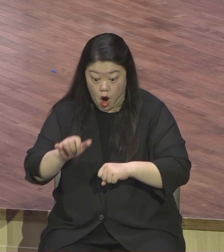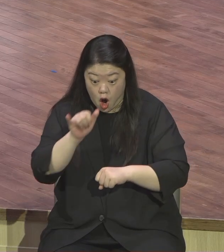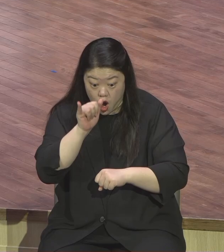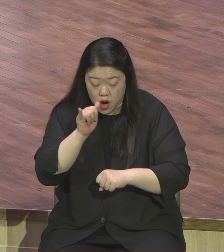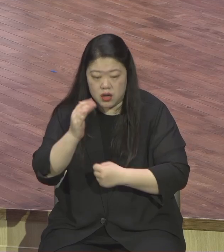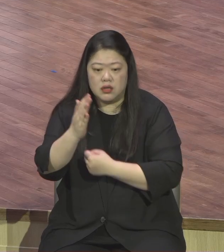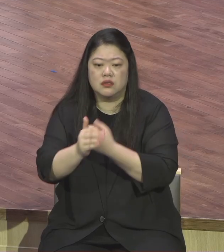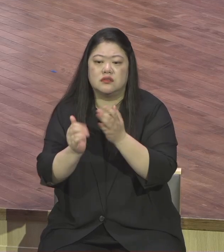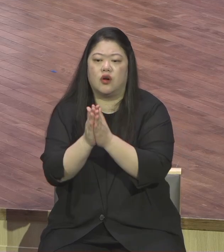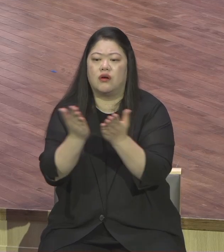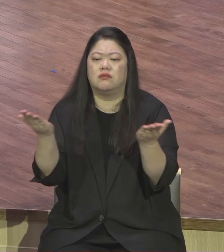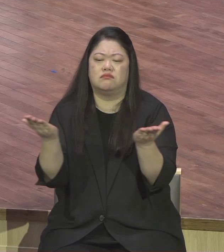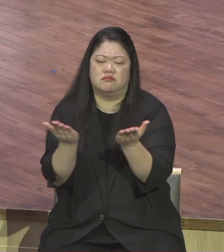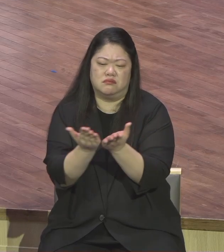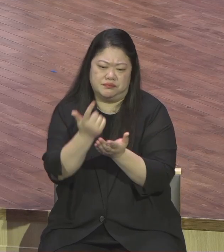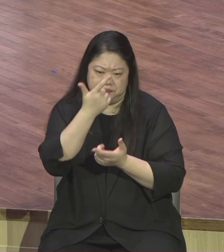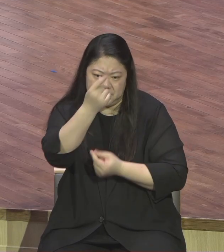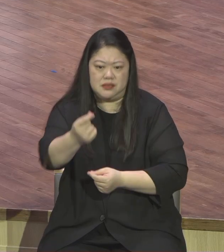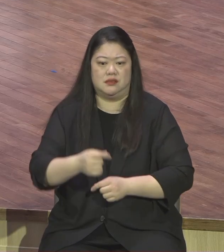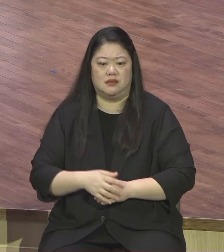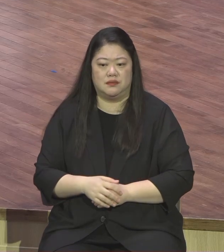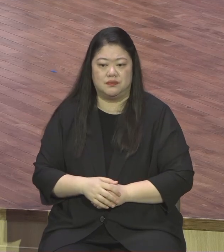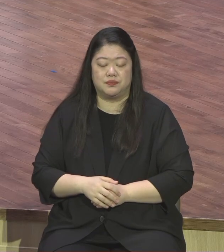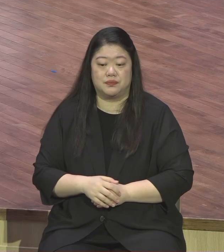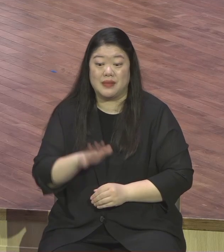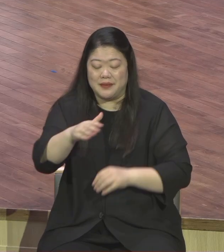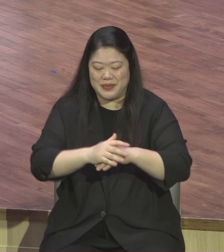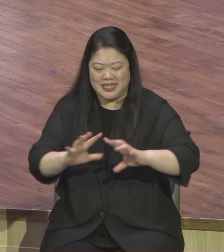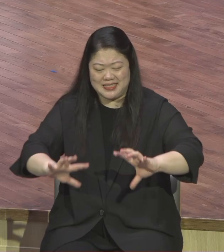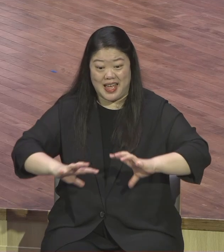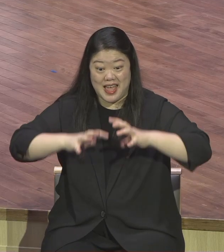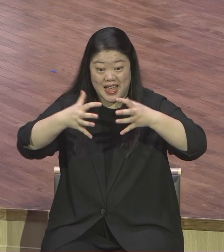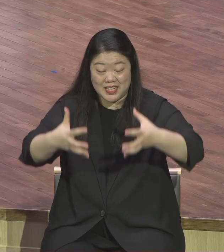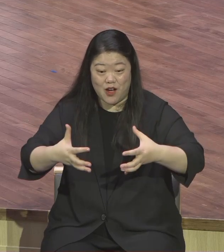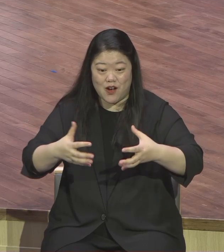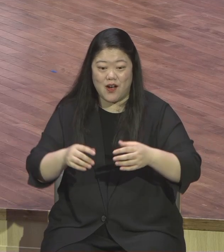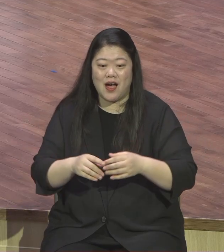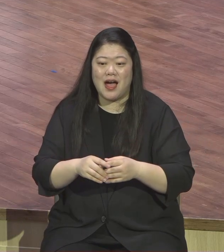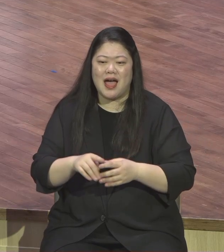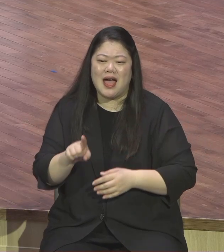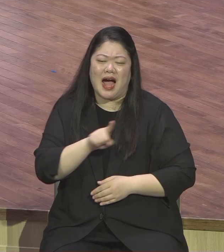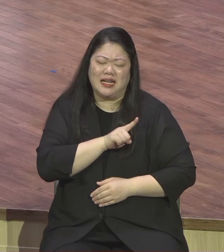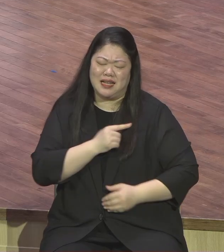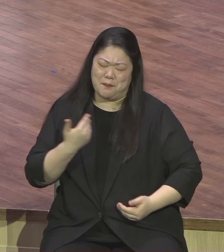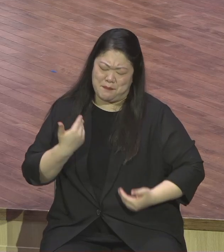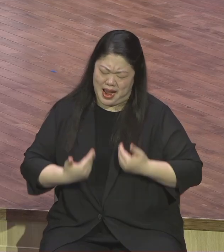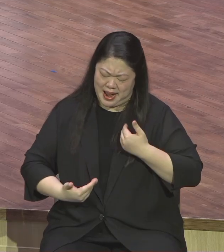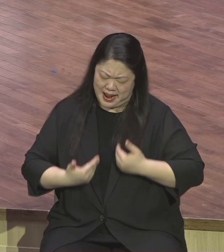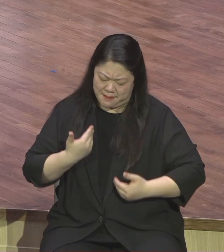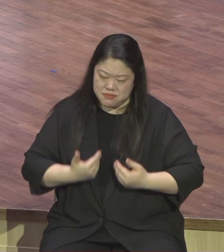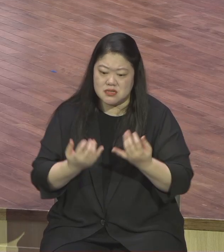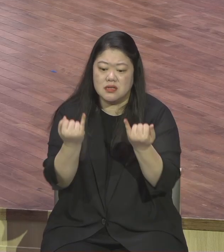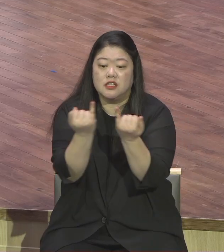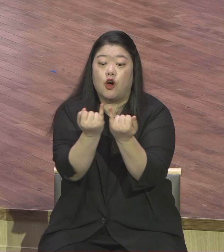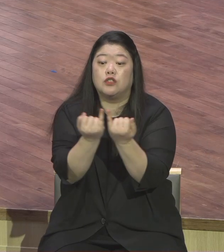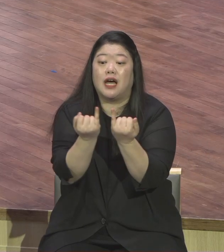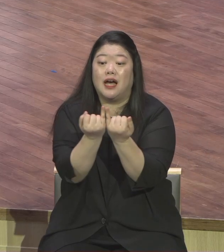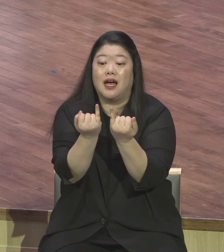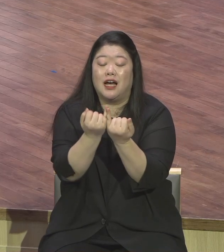지구상에서 제일 바쁜 여자가 누군지 아세요? 달합방 하는 교회 집사요 달합방 하는